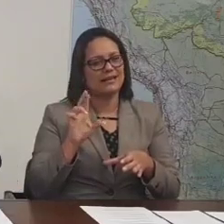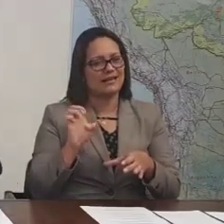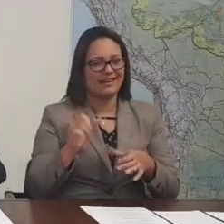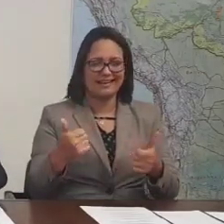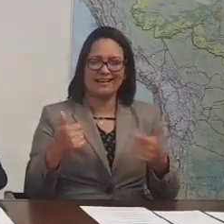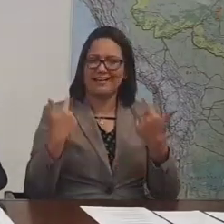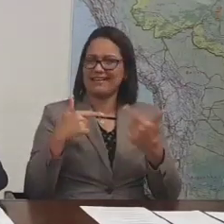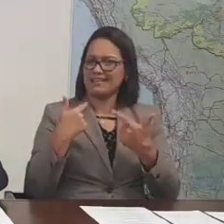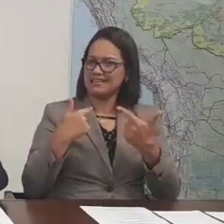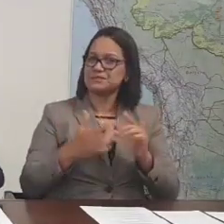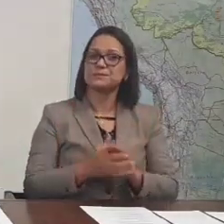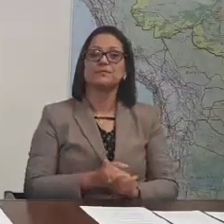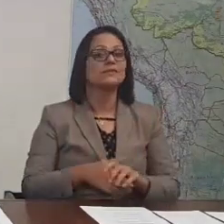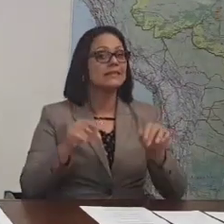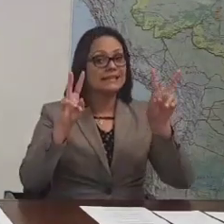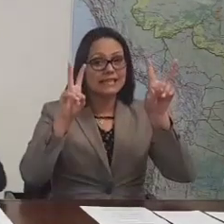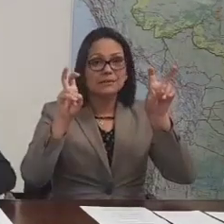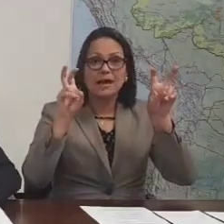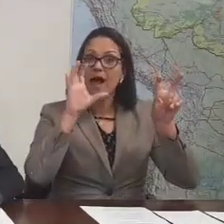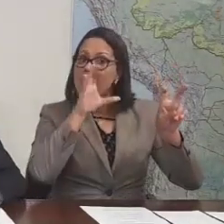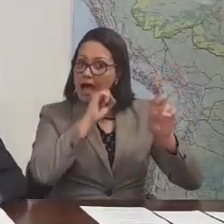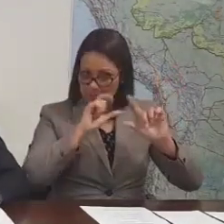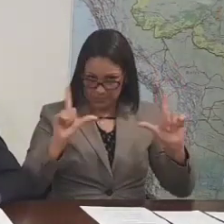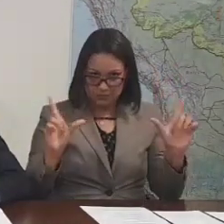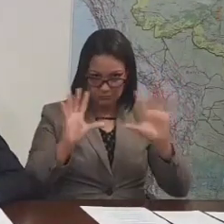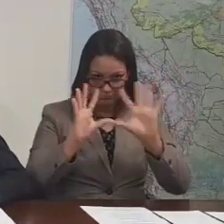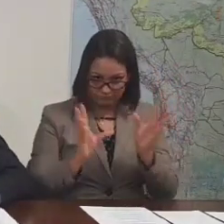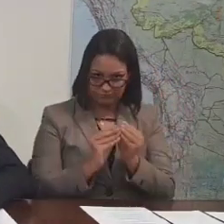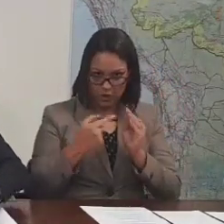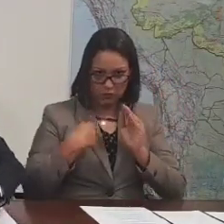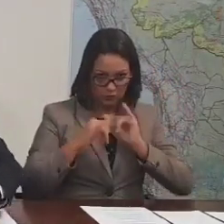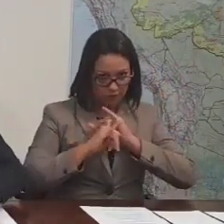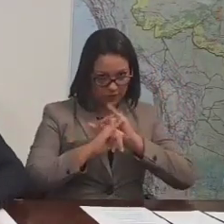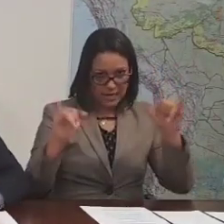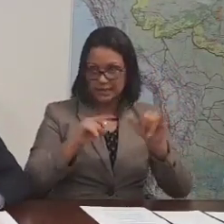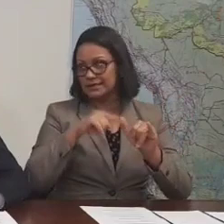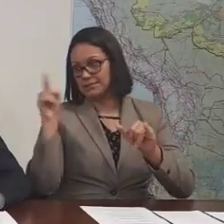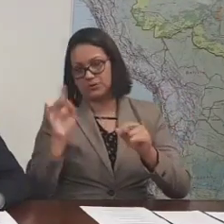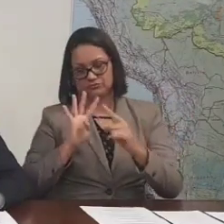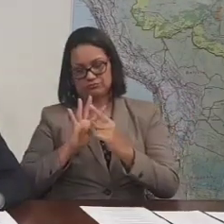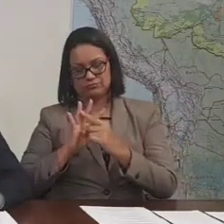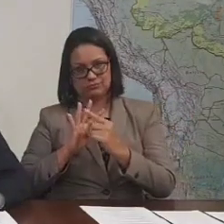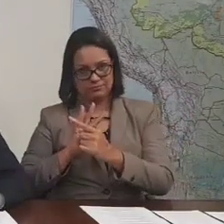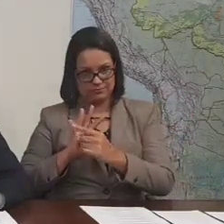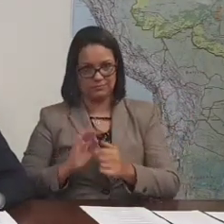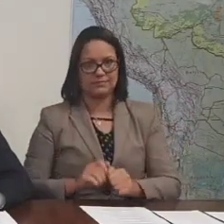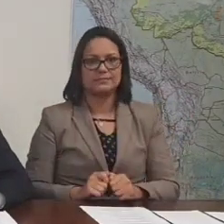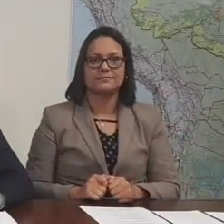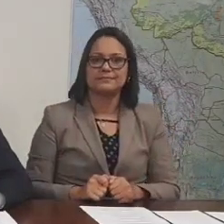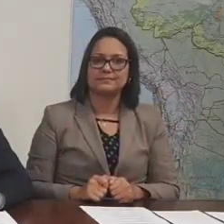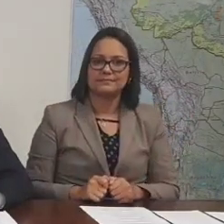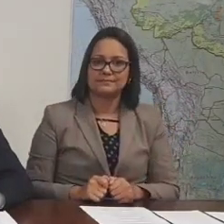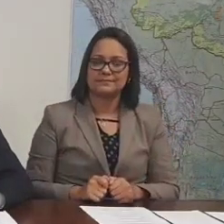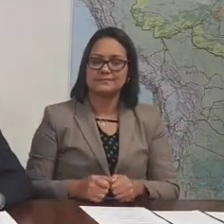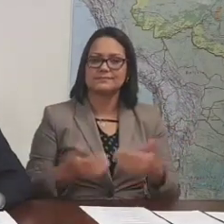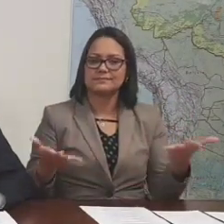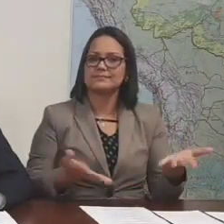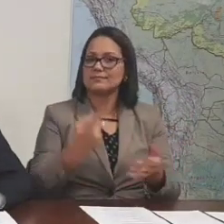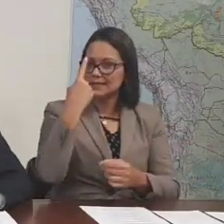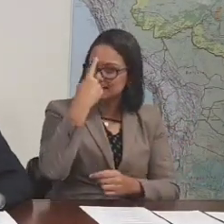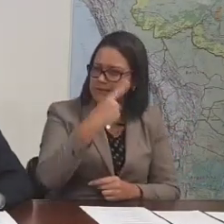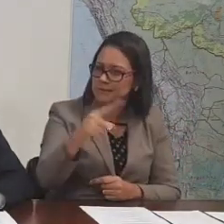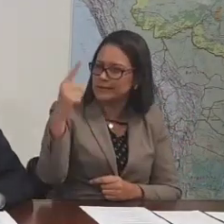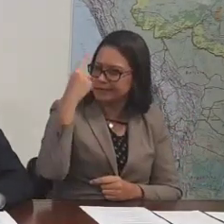Vou falar um assunto rápido aqui, depois entra as duas aqui, um assunto importante que interessa pra gente. Então, rapidamente, nas últimas